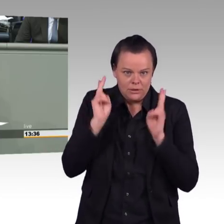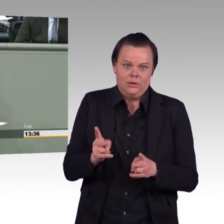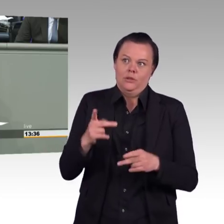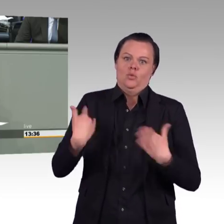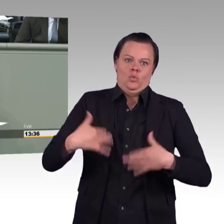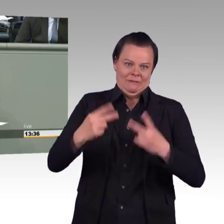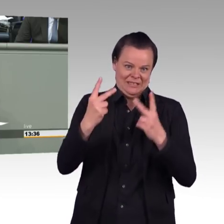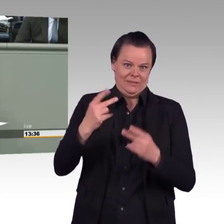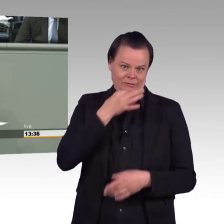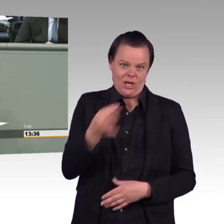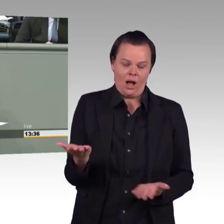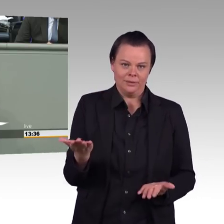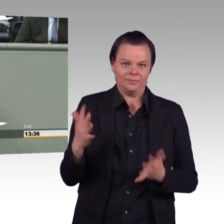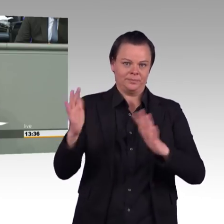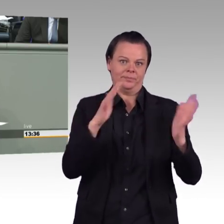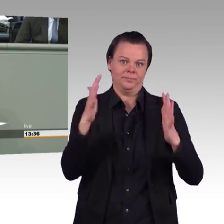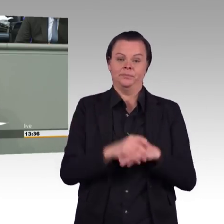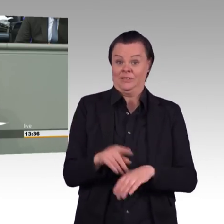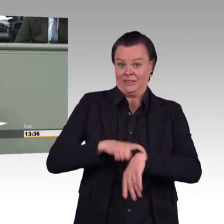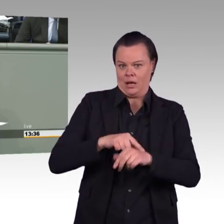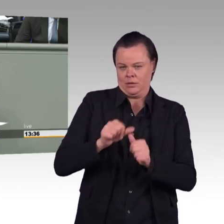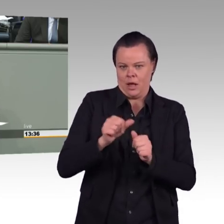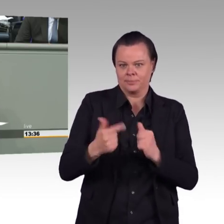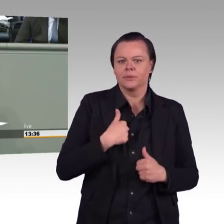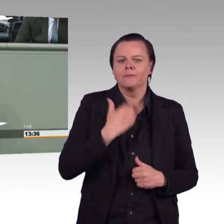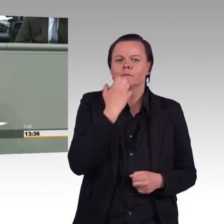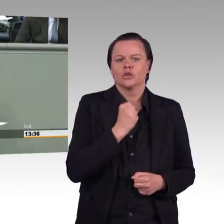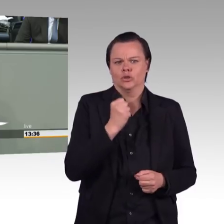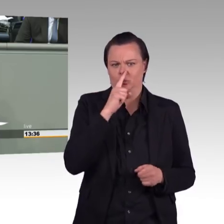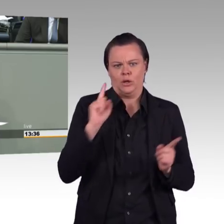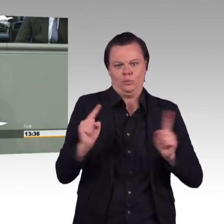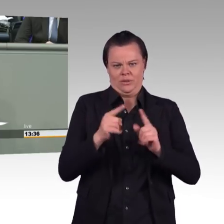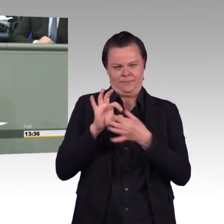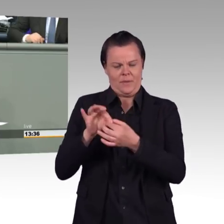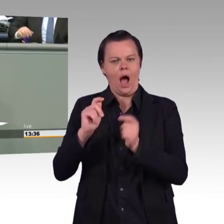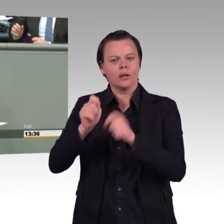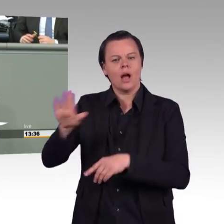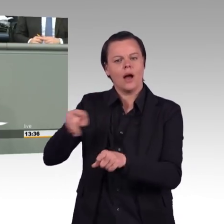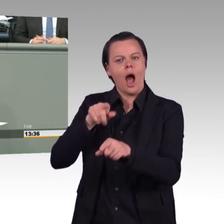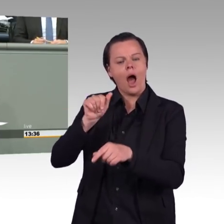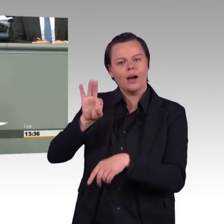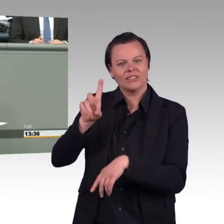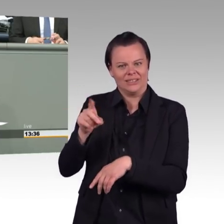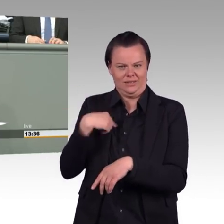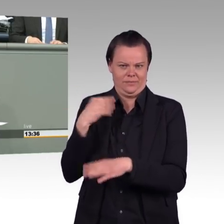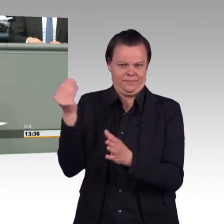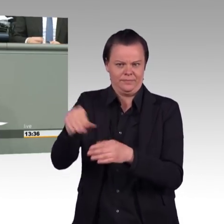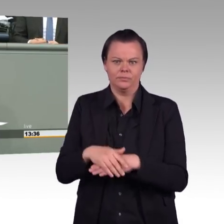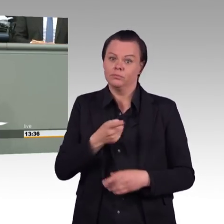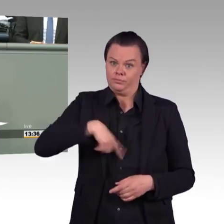ist eine staatliche Aufgabe. Ich hatte Ihnen gerade gesagt, dass man dafür natürlich auch die Bundesregierung verantwortlich machen muss.